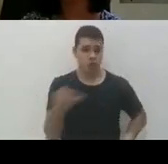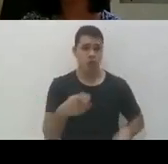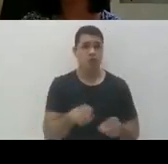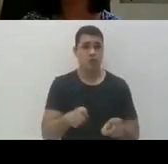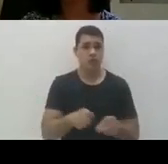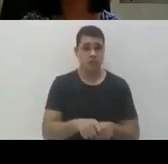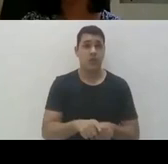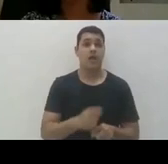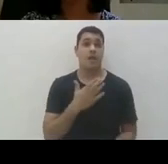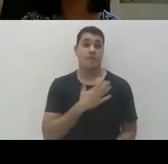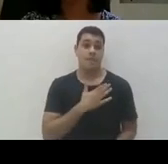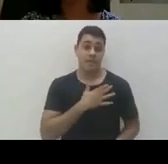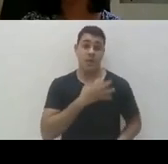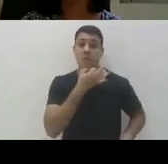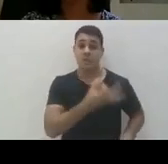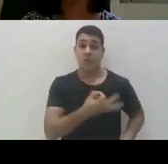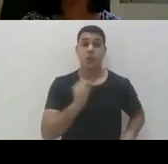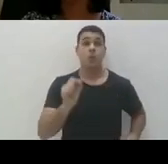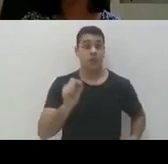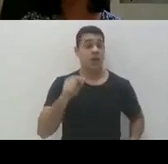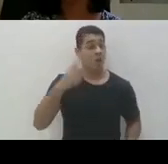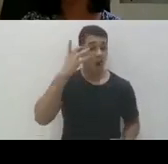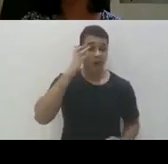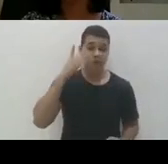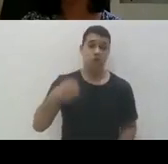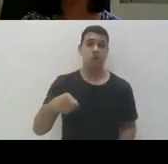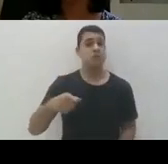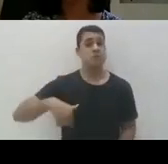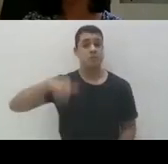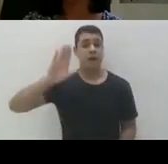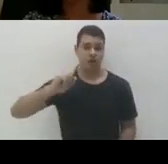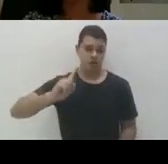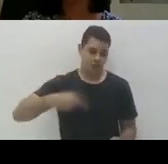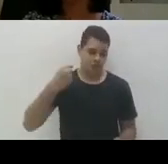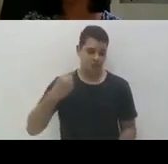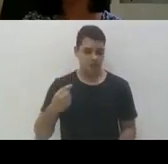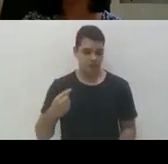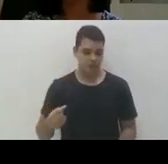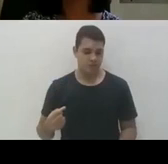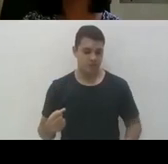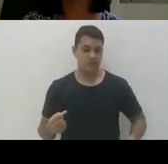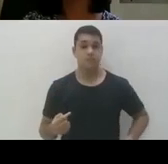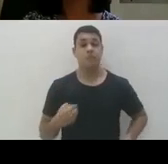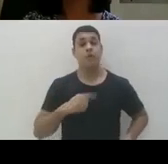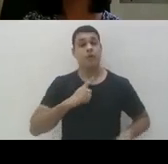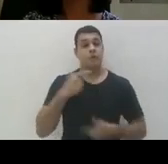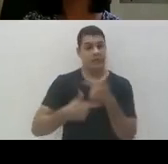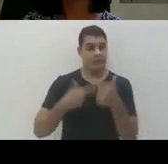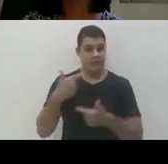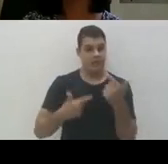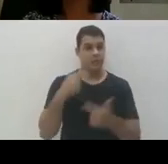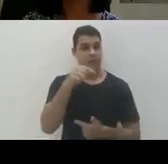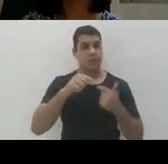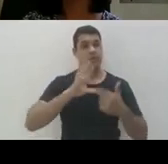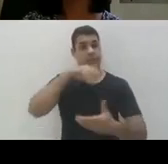minha grande questão é, e esse eu acho que é o nosso desafio e eu tenho investido nisso e estou trabalhando nisso na universidade,